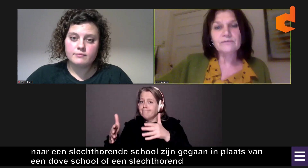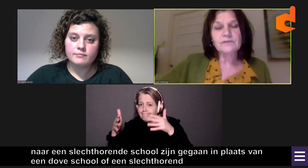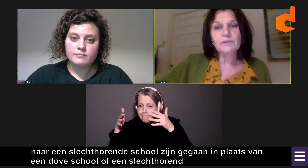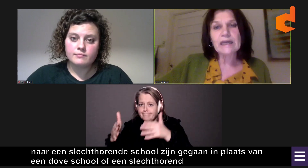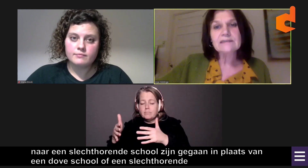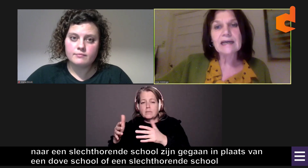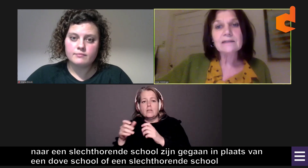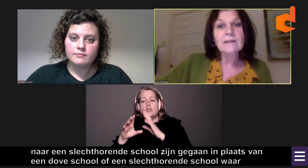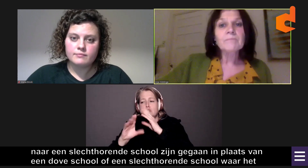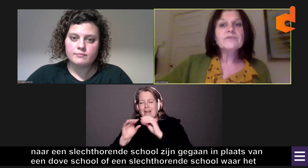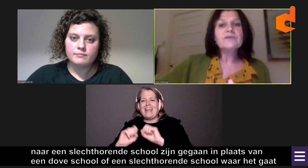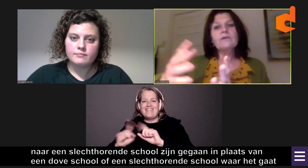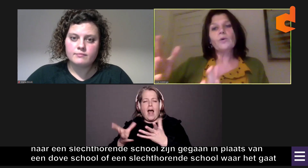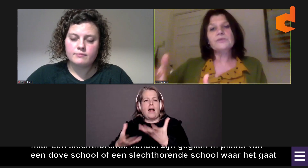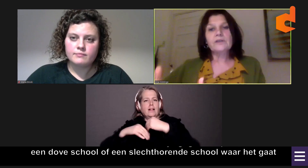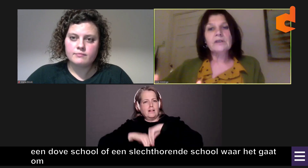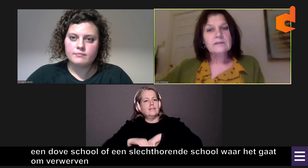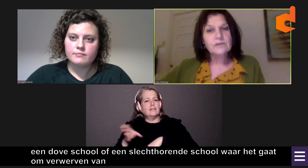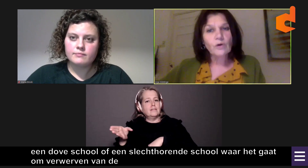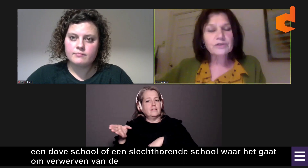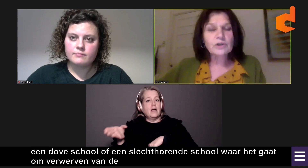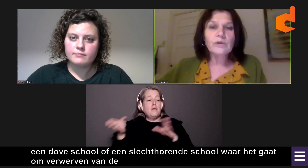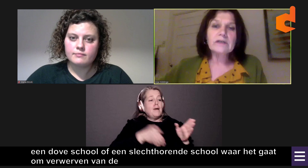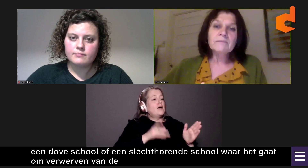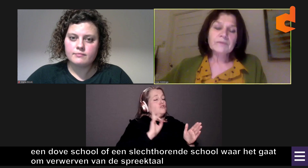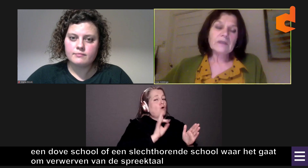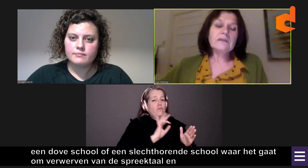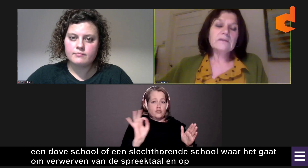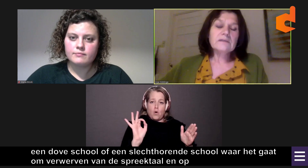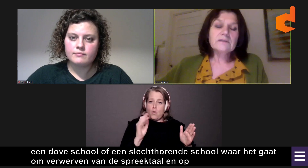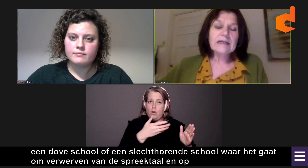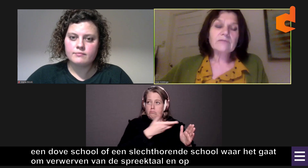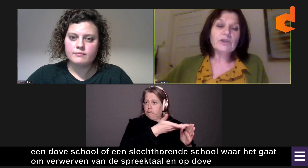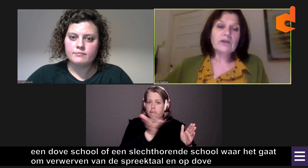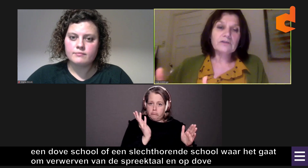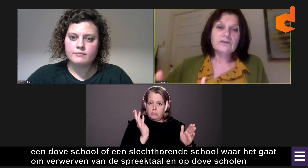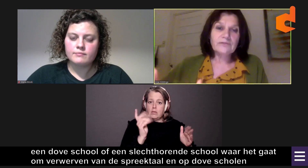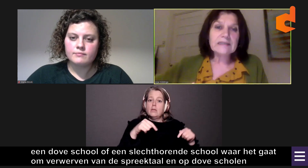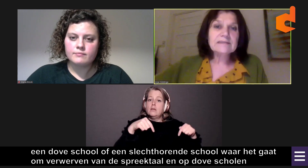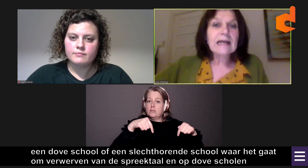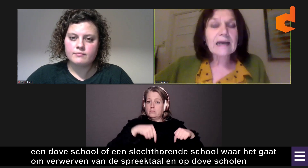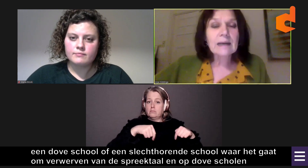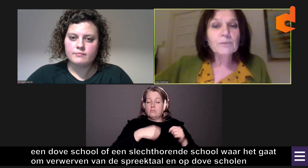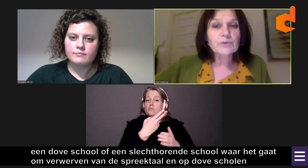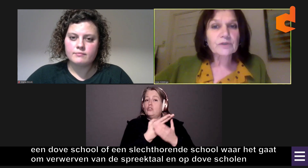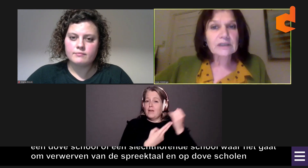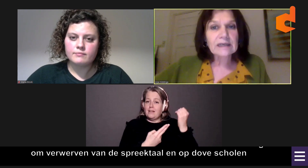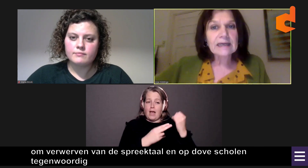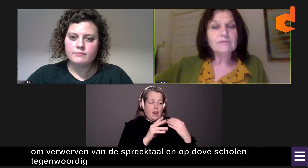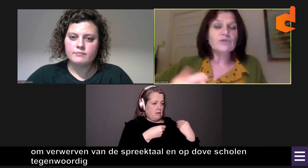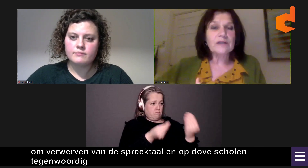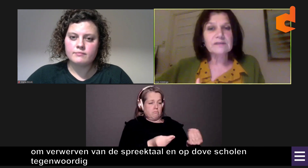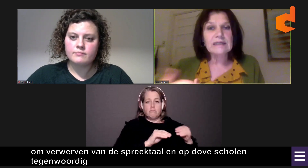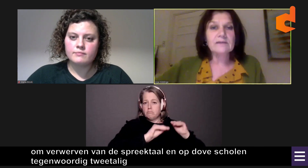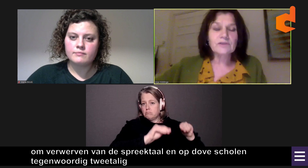verwerven van de spreektaal. Terwijl op de doven scholen tegenwoordig een tweetalig aanbod wordt